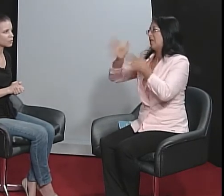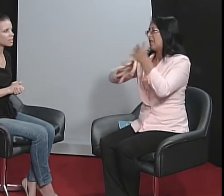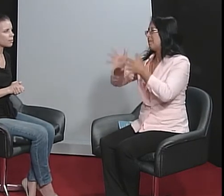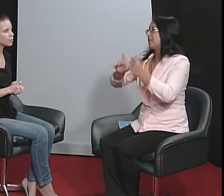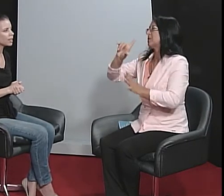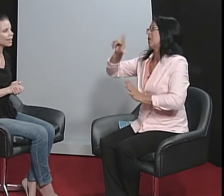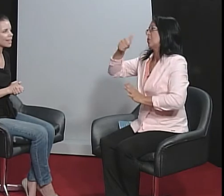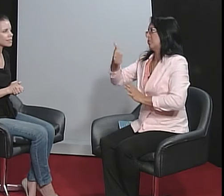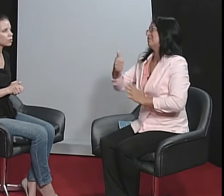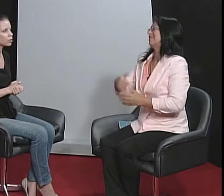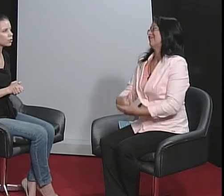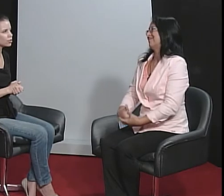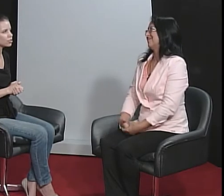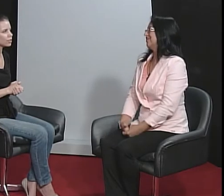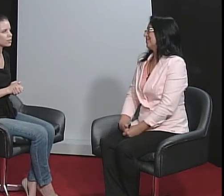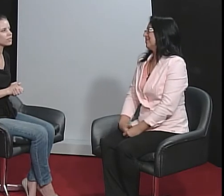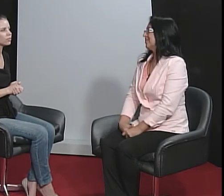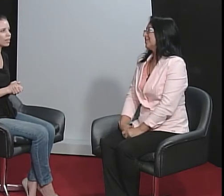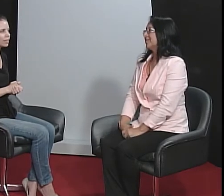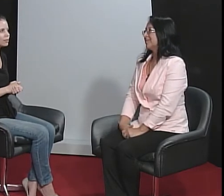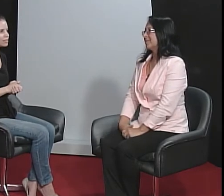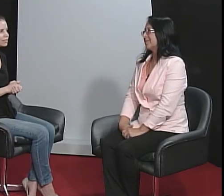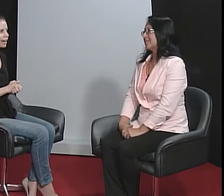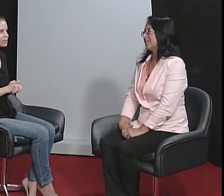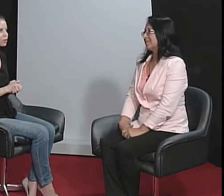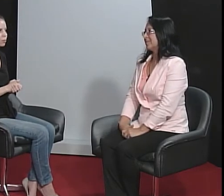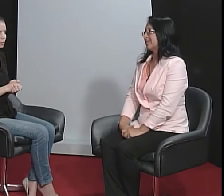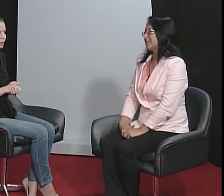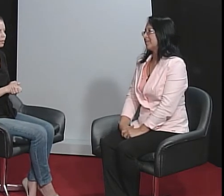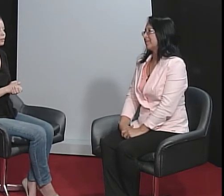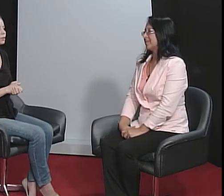sabem o que é essa metodologia do ensino da língua de sinais como primeira língua.